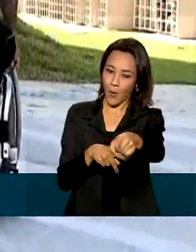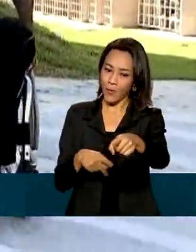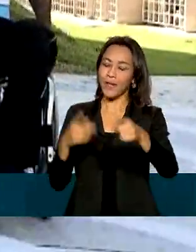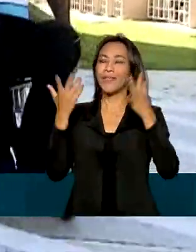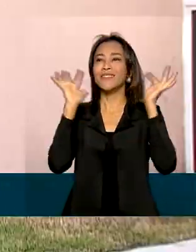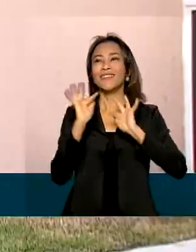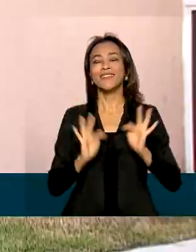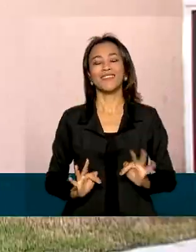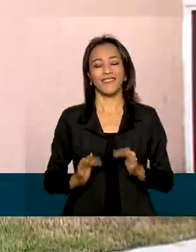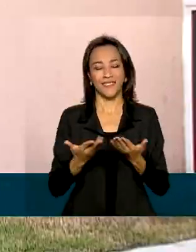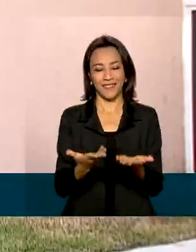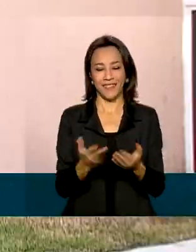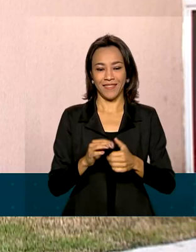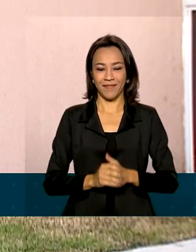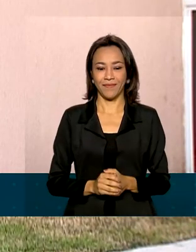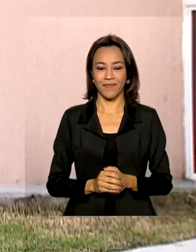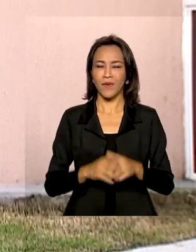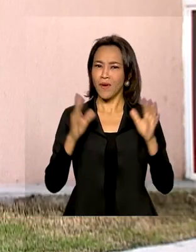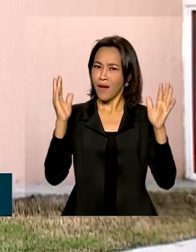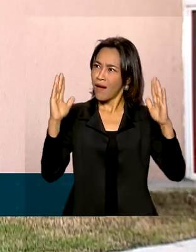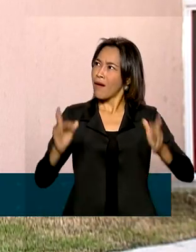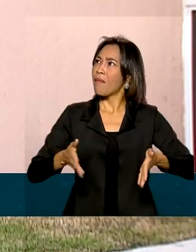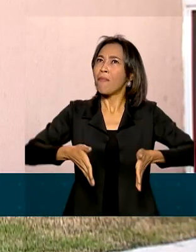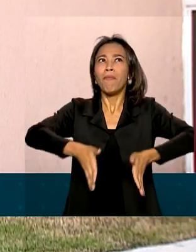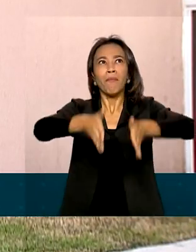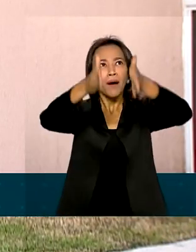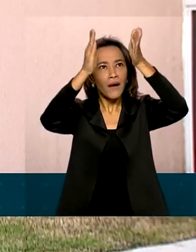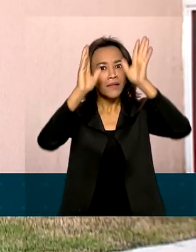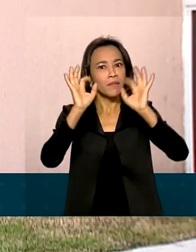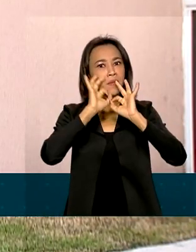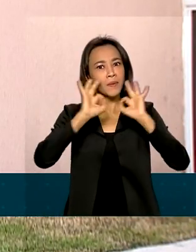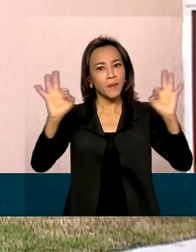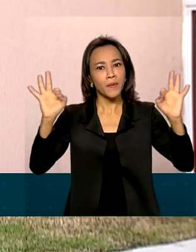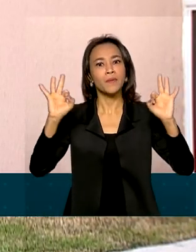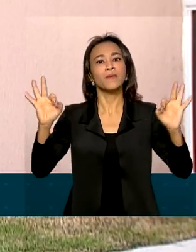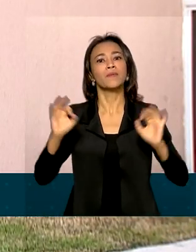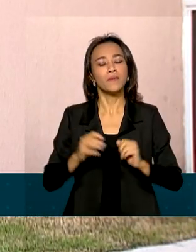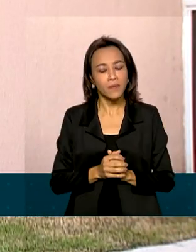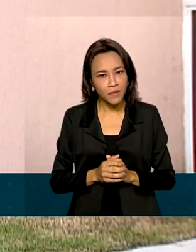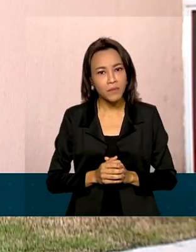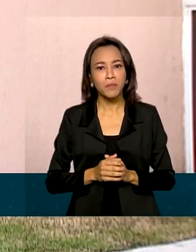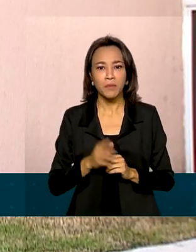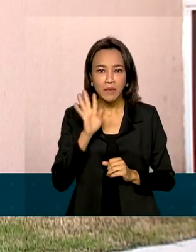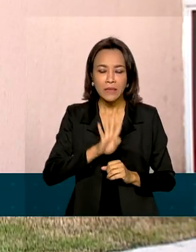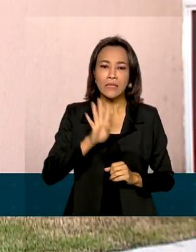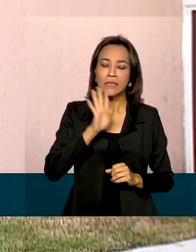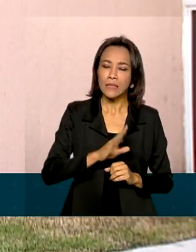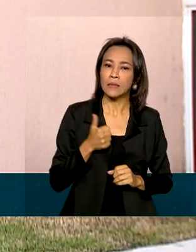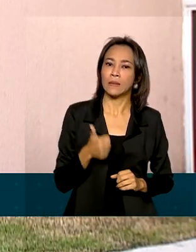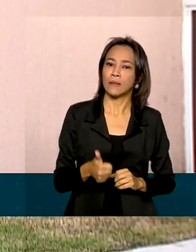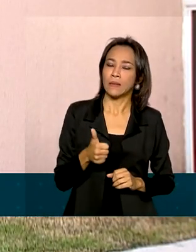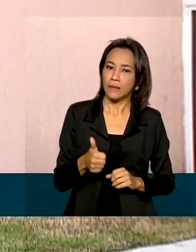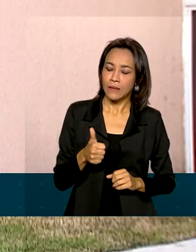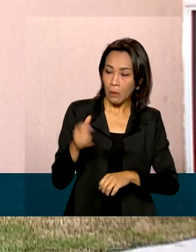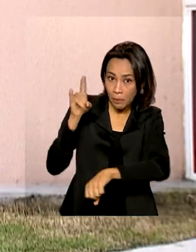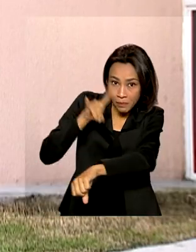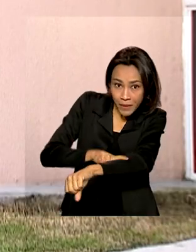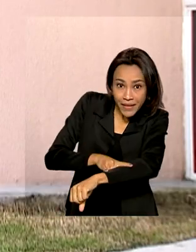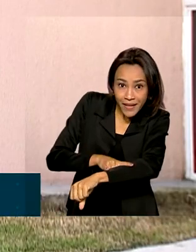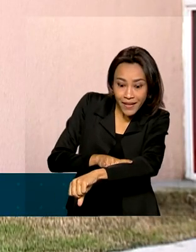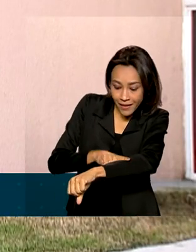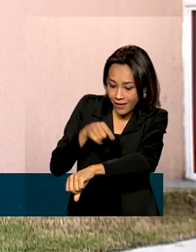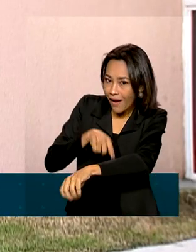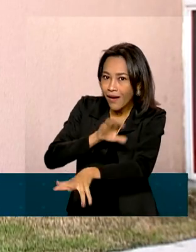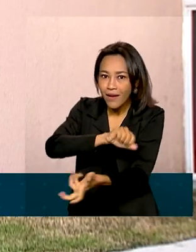felicidade. O apartamento é ótimo, é uma estrutura bem bacana. O banheiro é